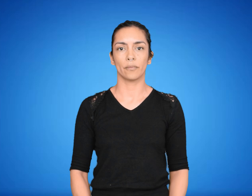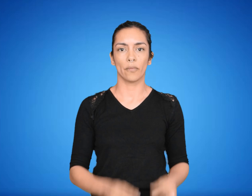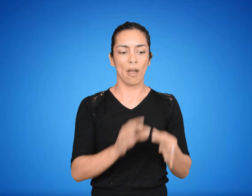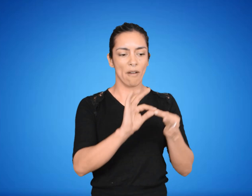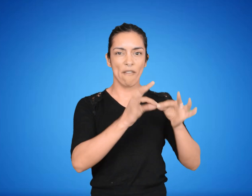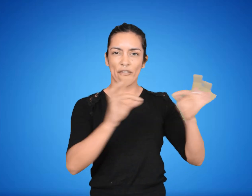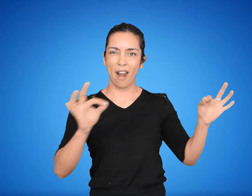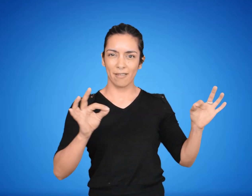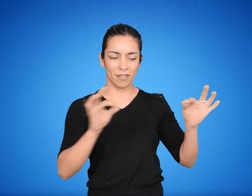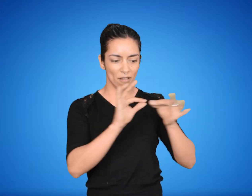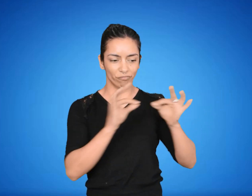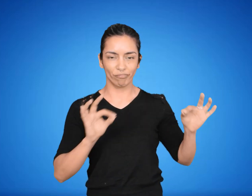¿Verdadero o falso?